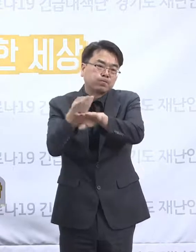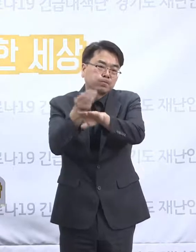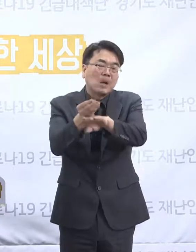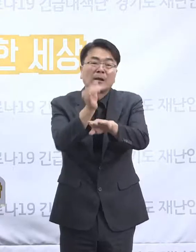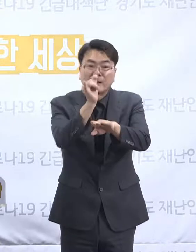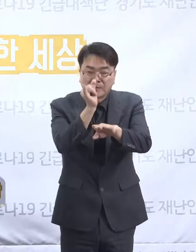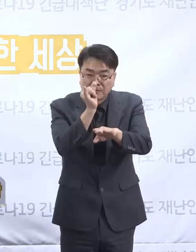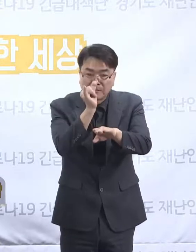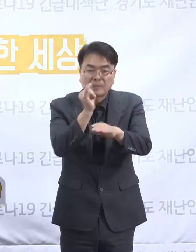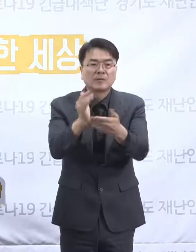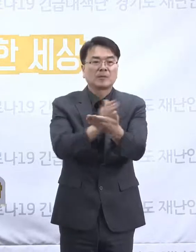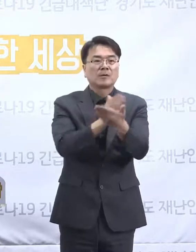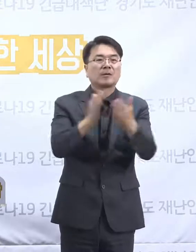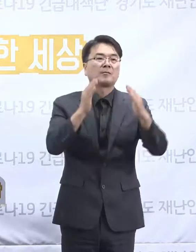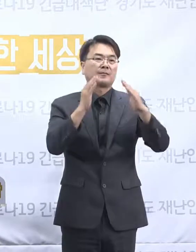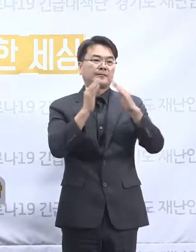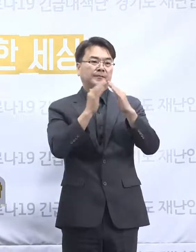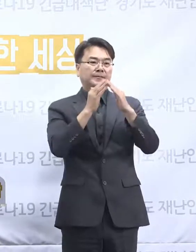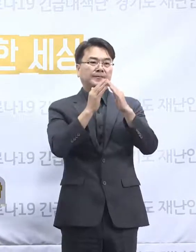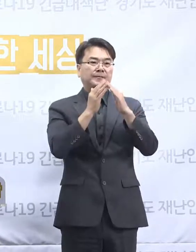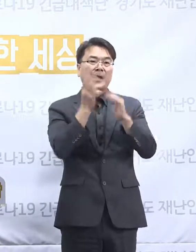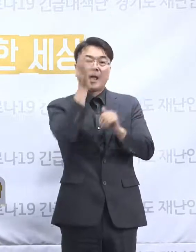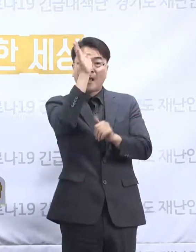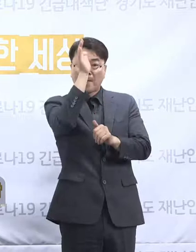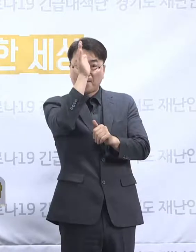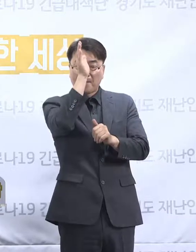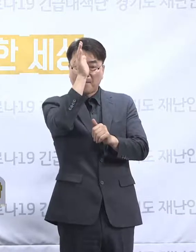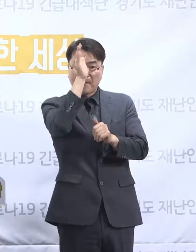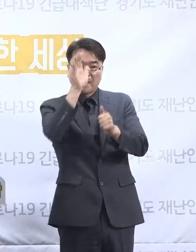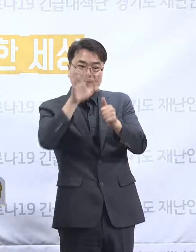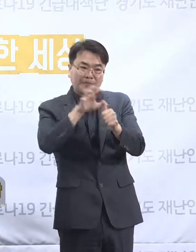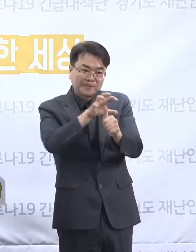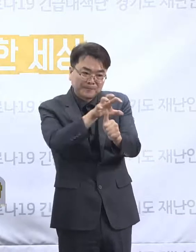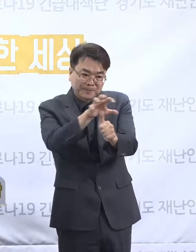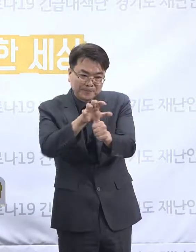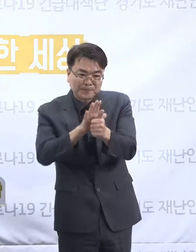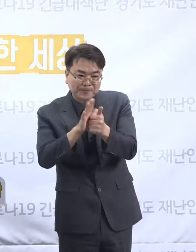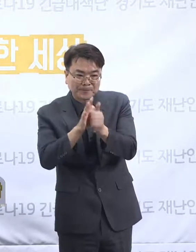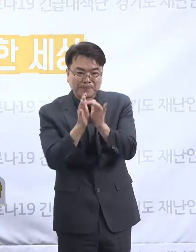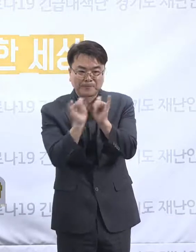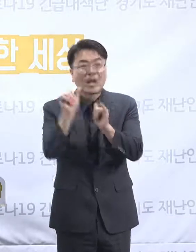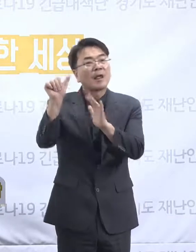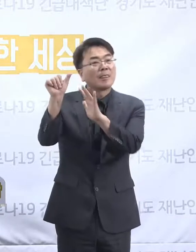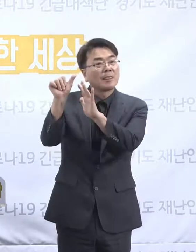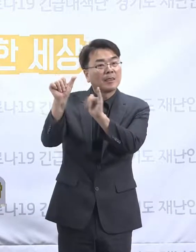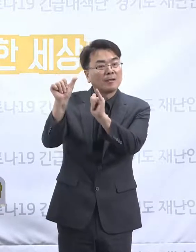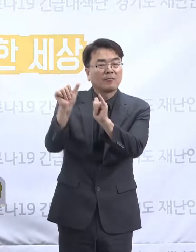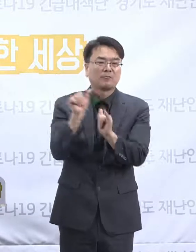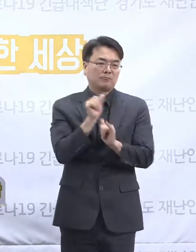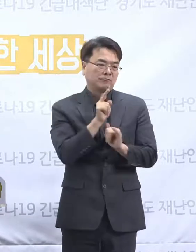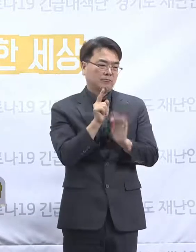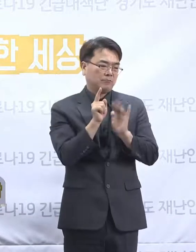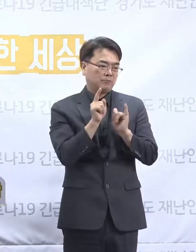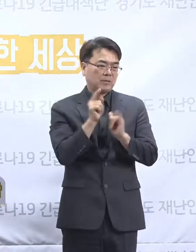그 나눔의 집에는 지금 간병인 분들이 다섯 분이 계시는데 한 분은 할머니의